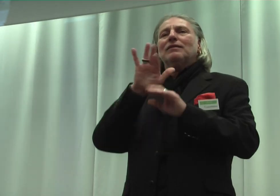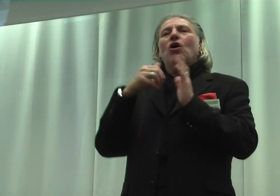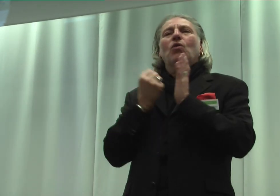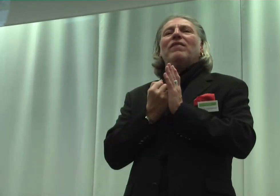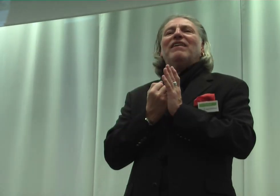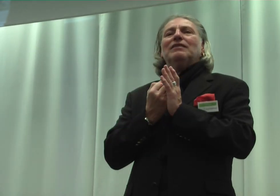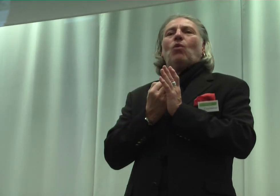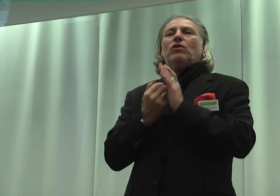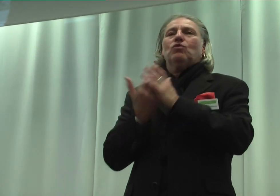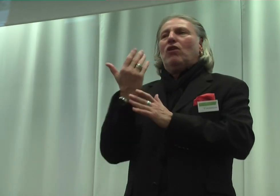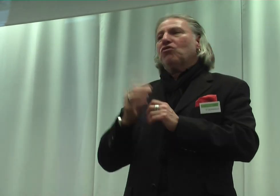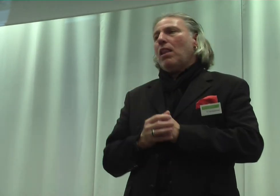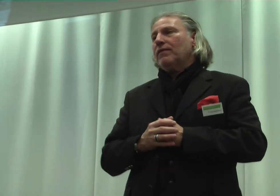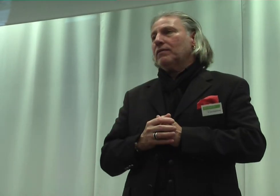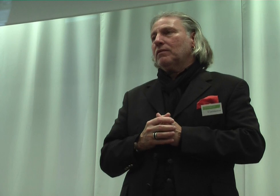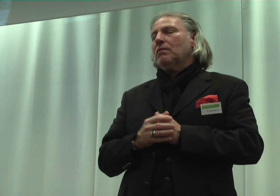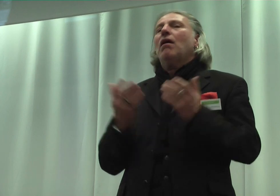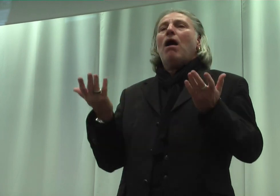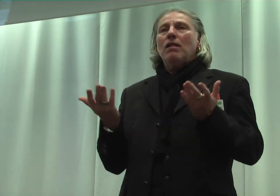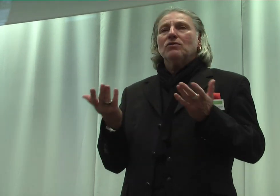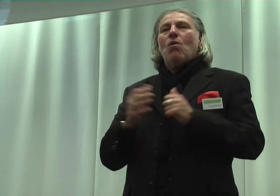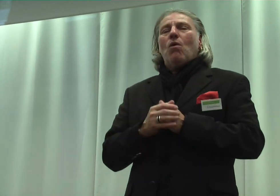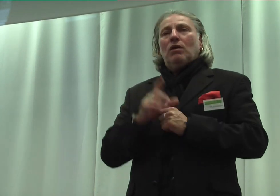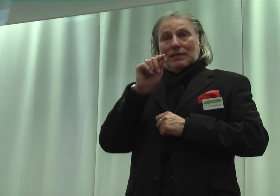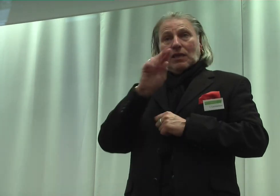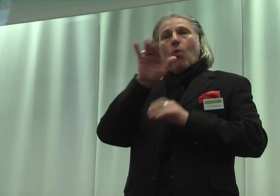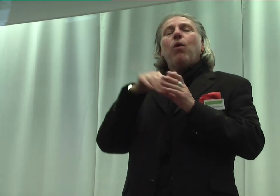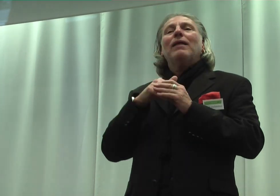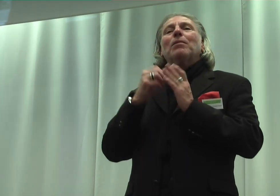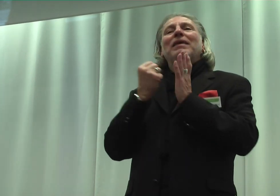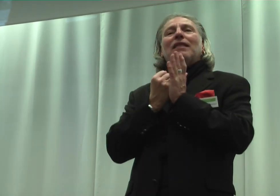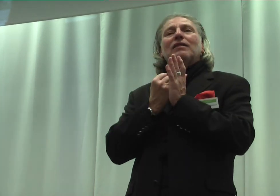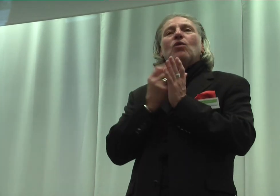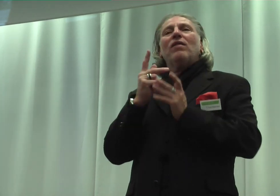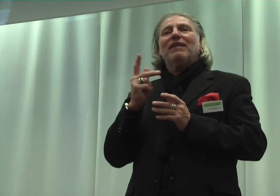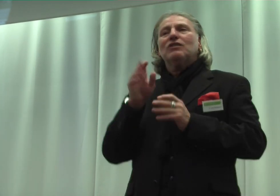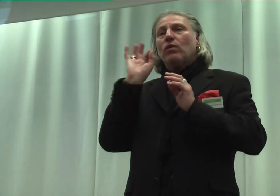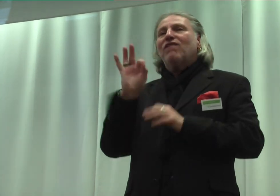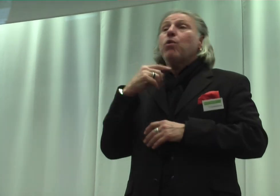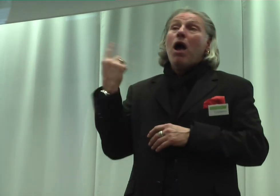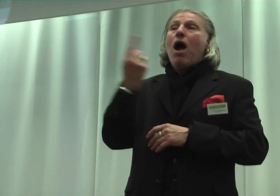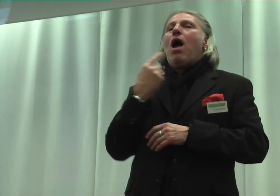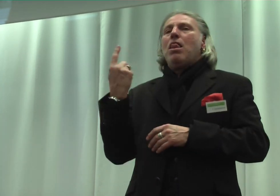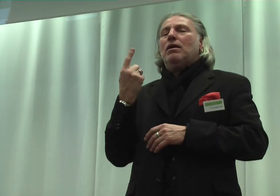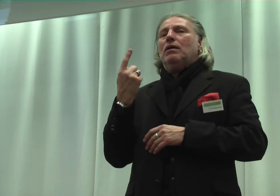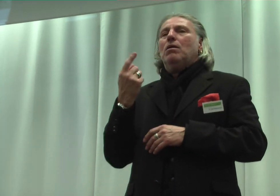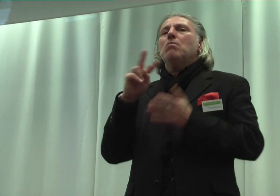erstellen. Also letztendlich gilt die UN-Behinderungskorrektion für alle politischen Ebenen.